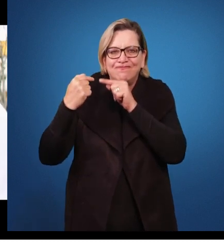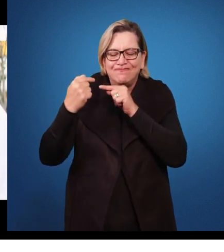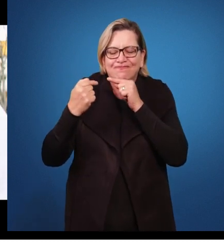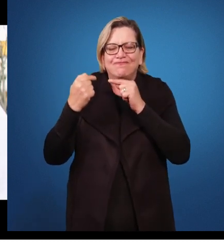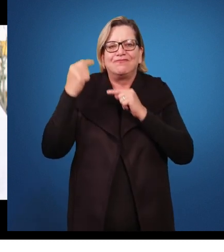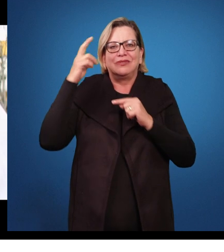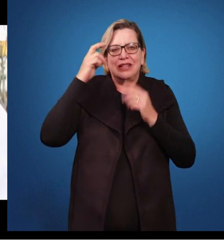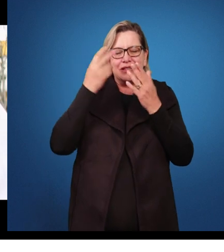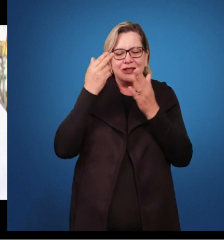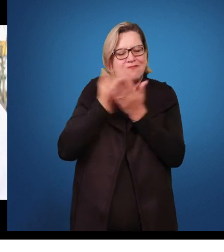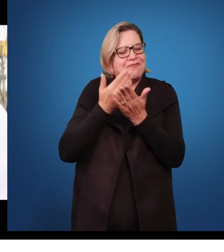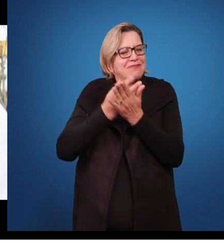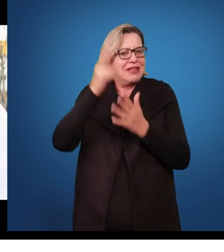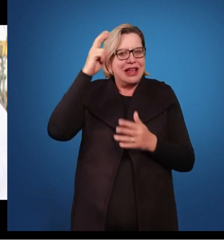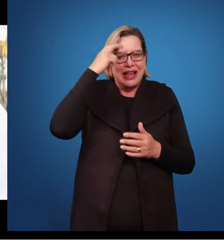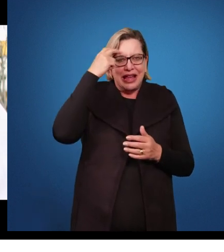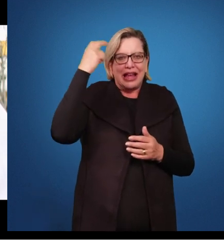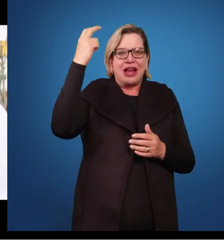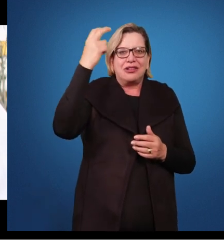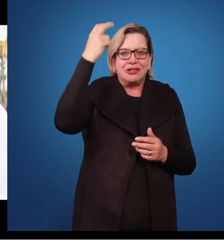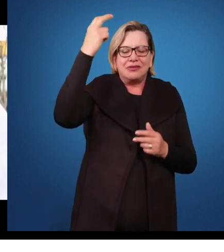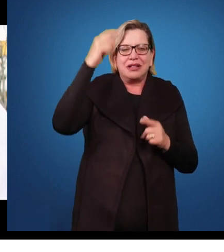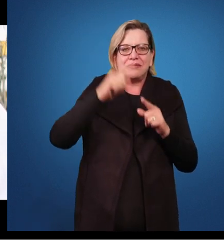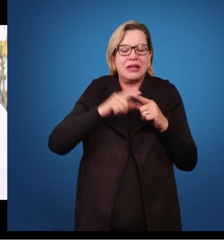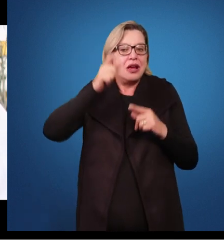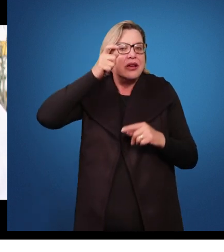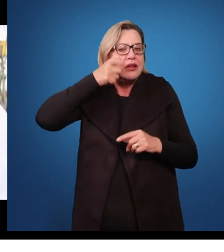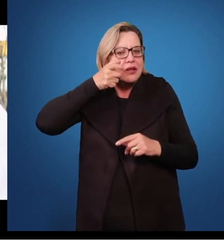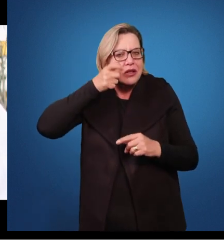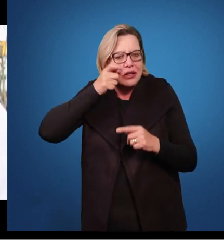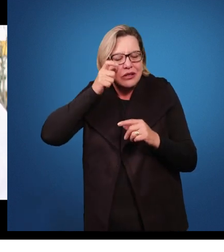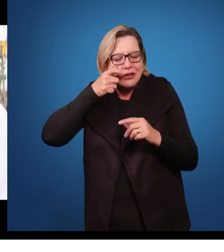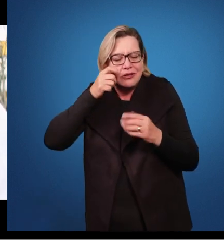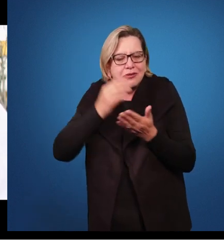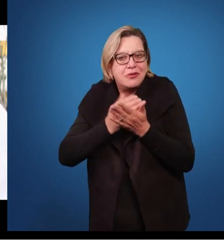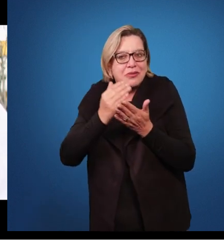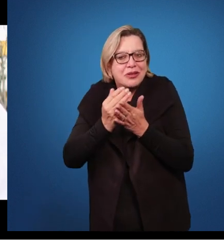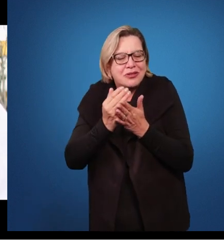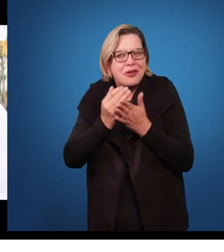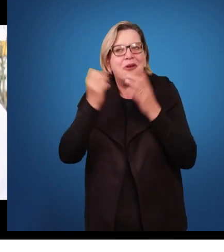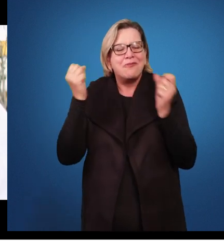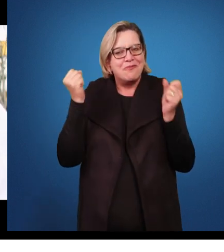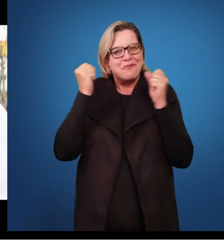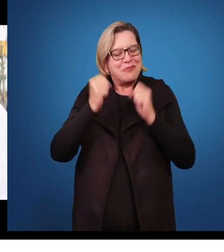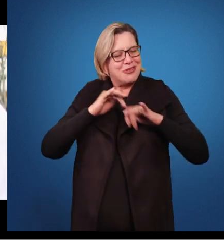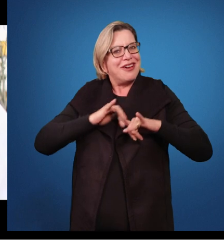habilidades. O meu interesse por altas habilidades surgiu, eu posso dizer, dentro de casa,